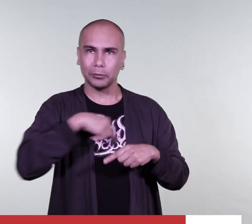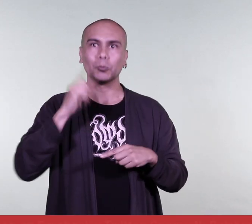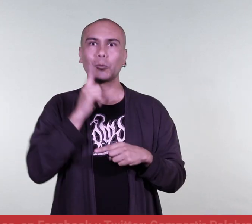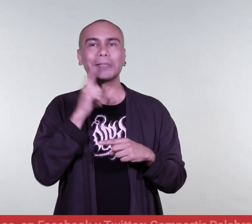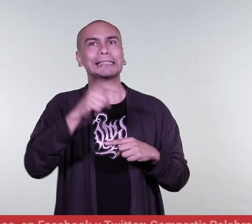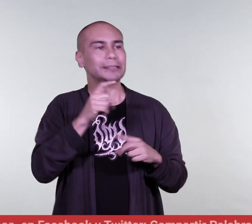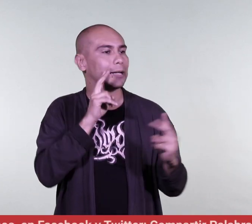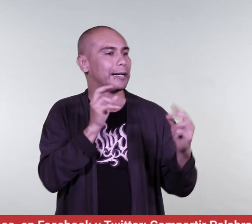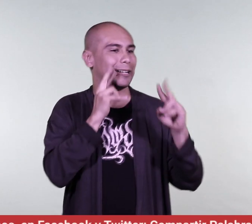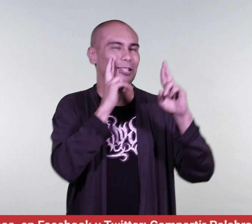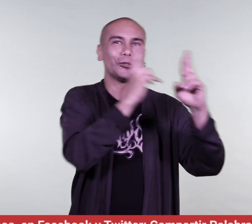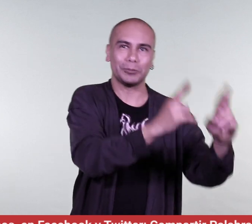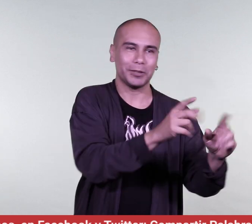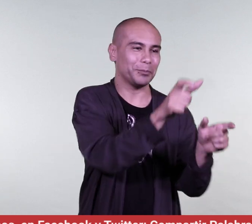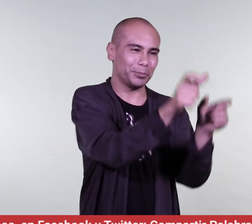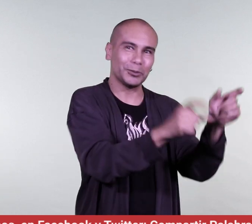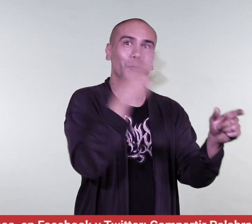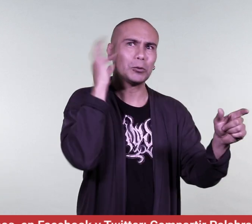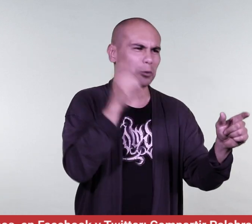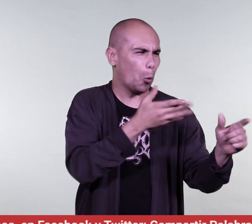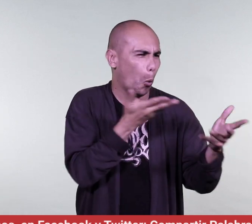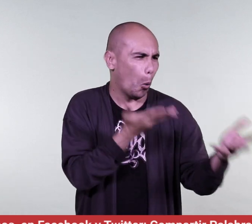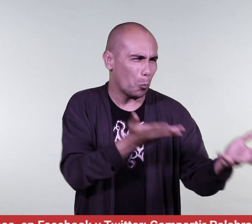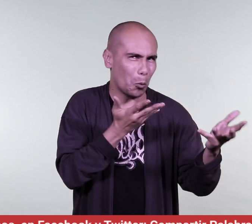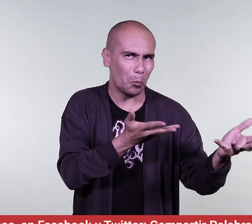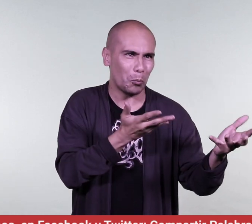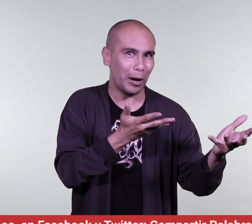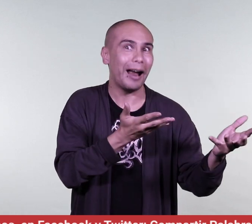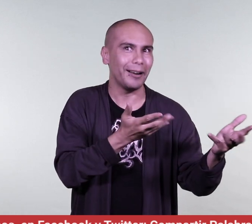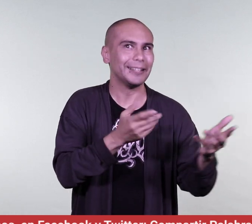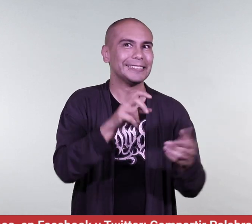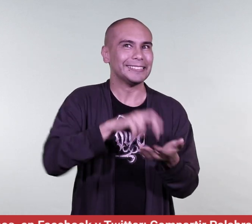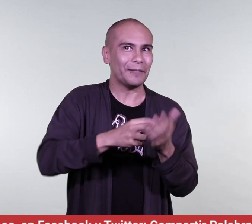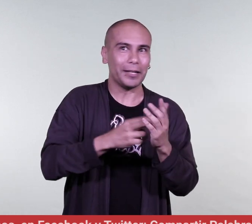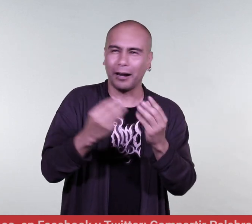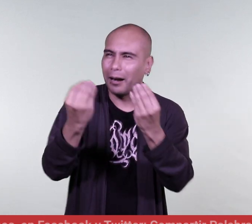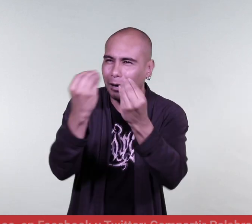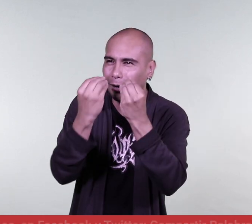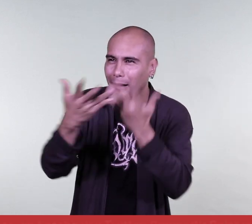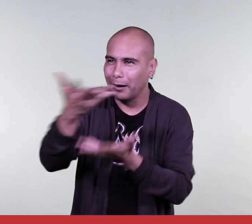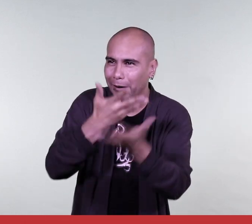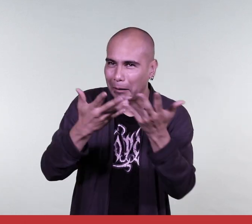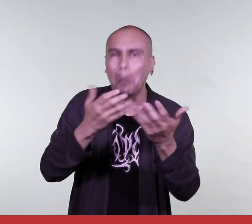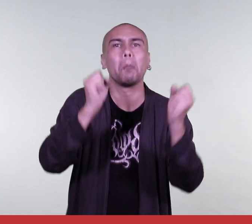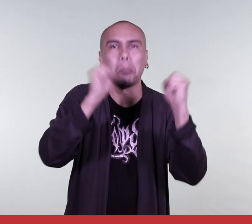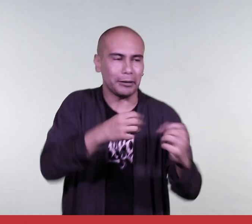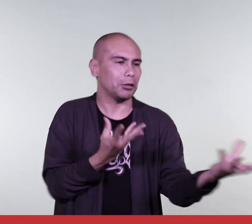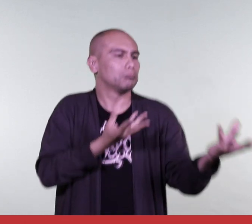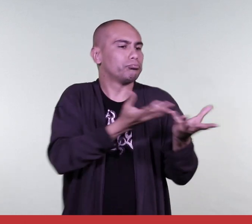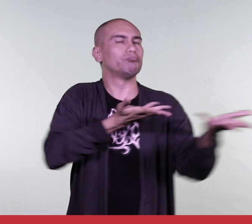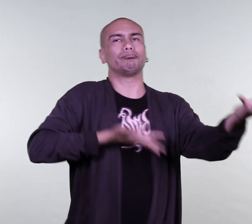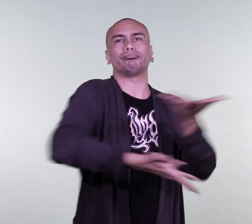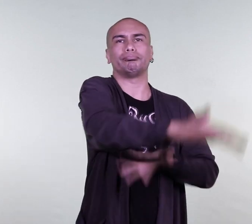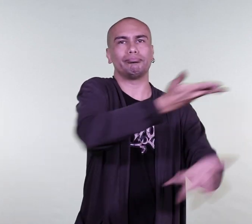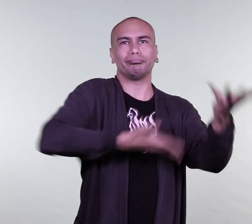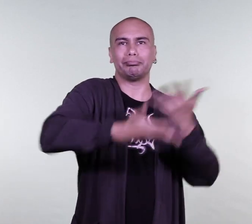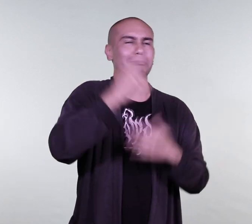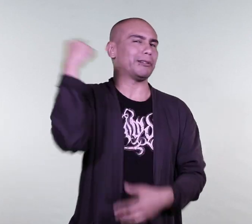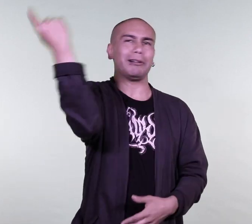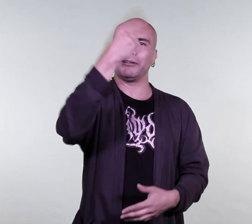Y, pues, obviamente, de esta manera la formación académica se hace posible. Obviamente, también hay espacios en los cuales